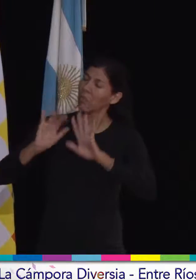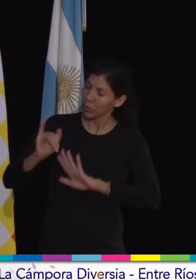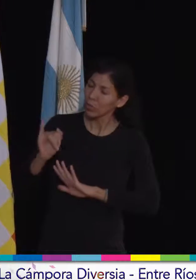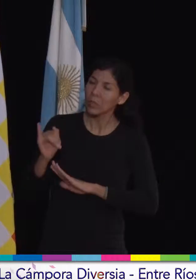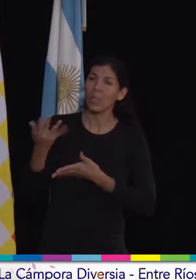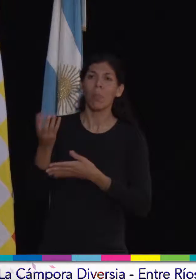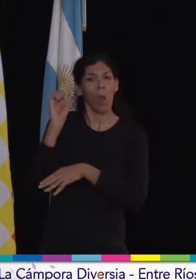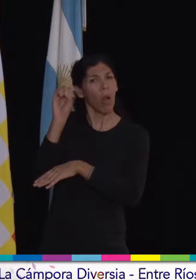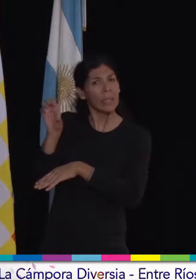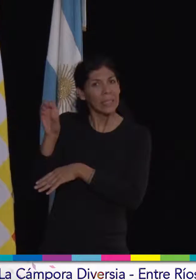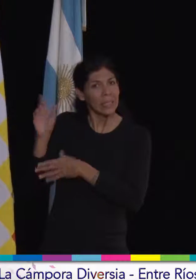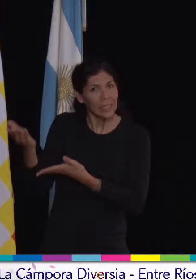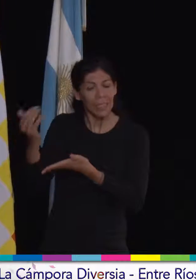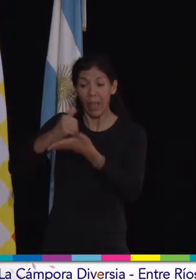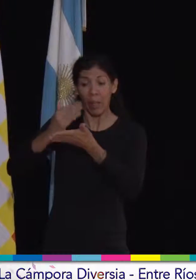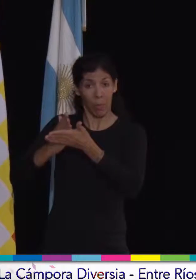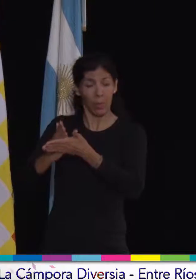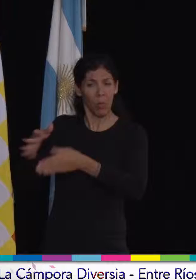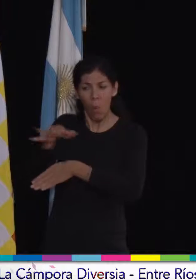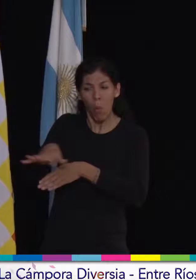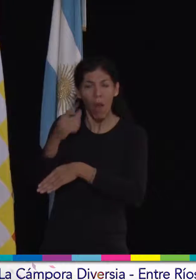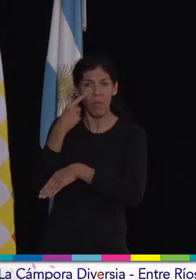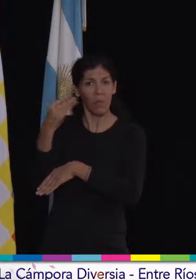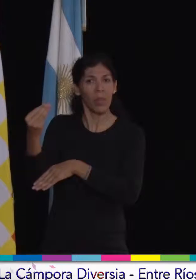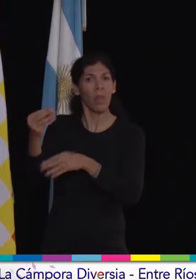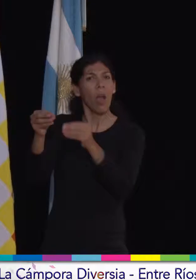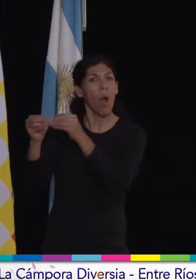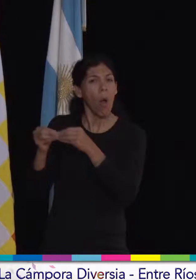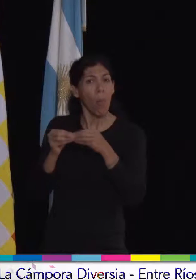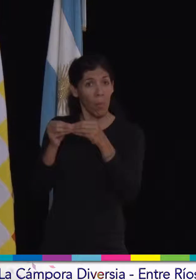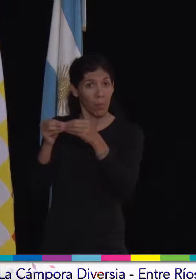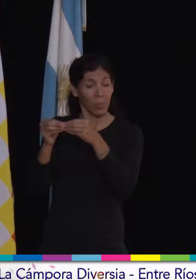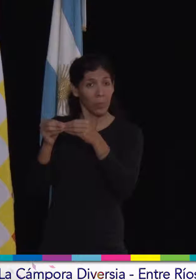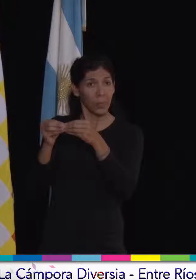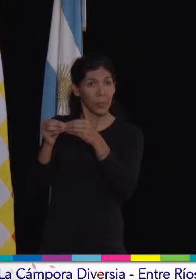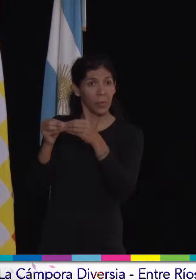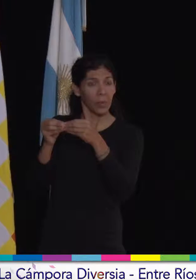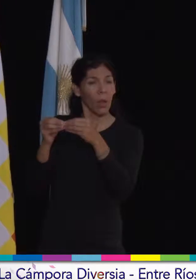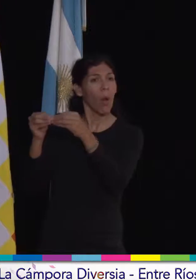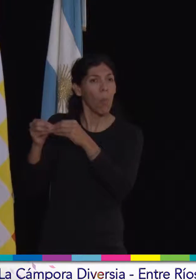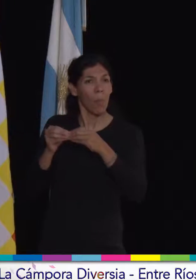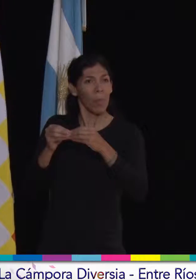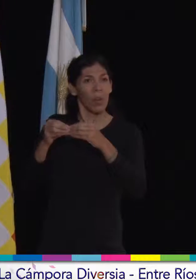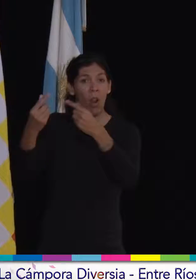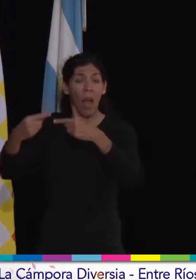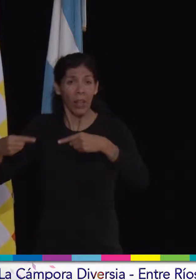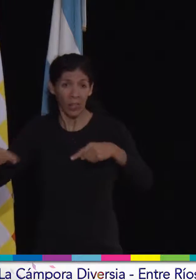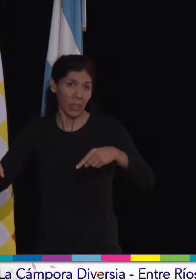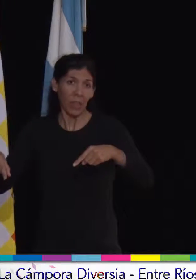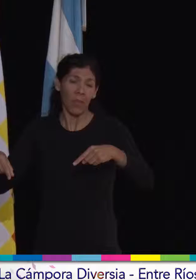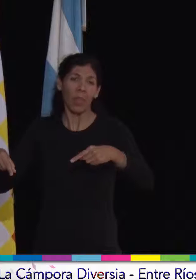criticando que en su área donde vive, las compañeras están practicando la actividad de trabajo sexual,